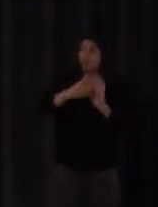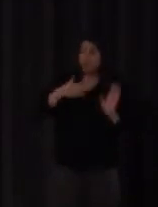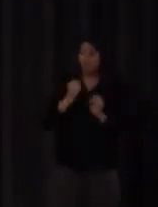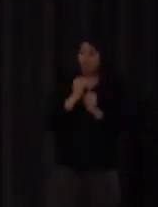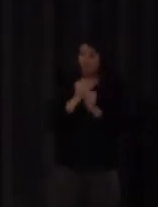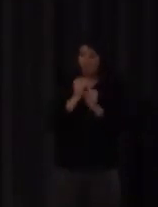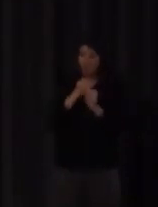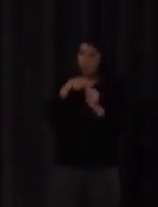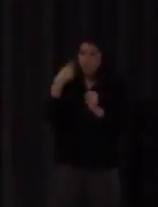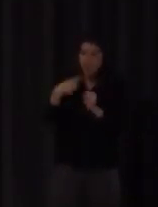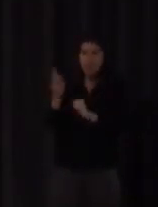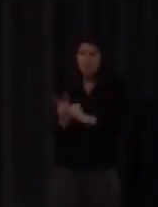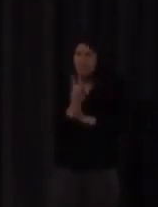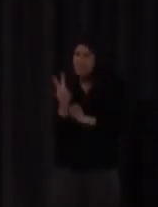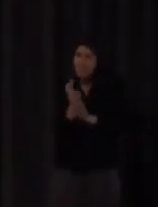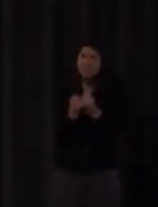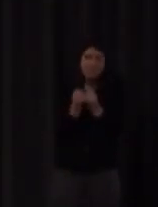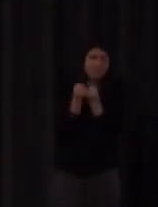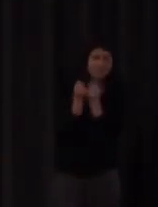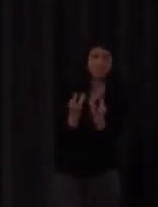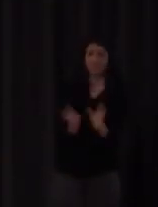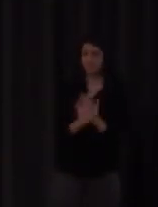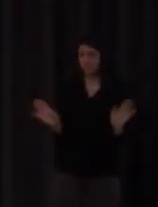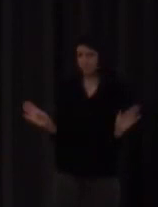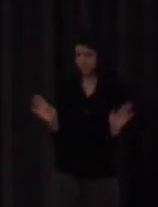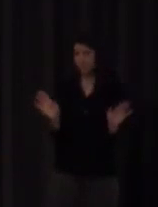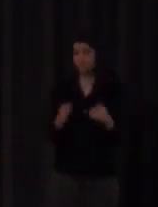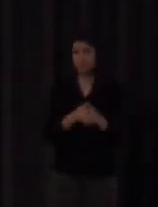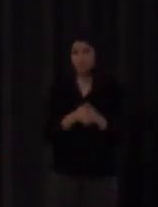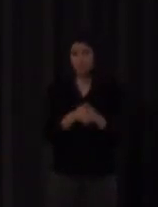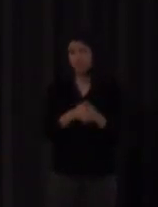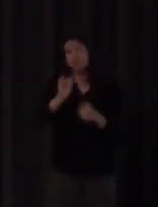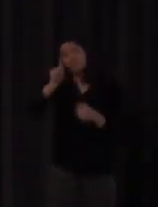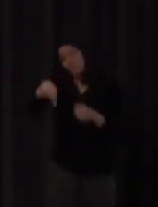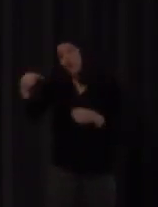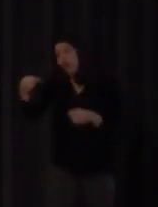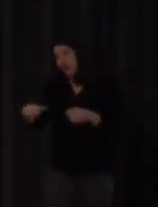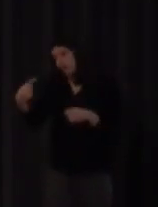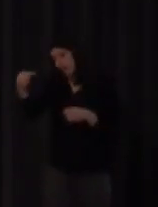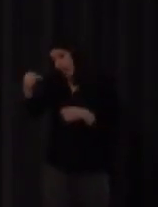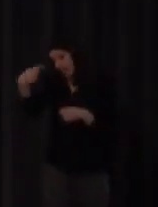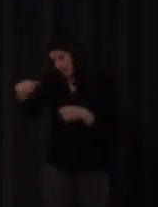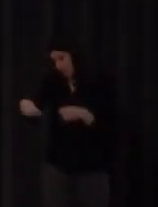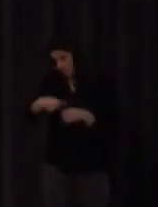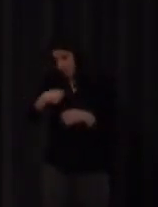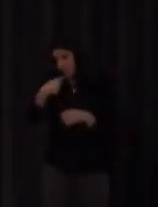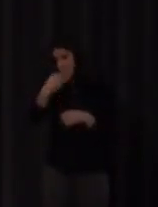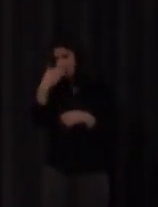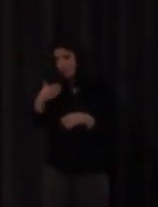y de y de las cosas que no son tan virtuosas antes le decía a Yema que